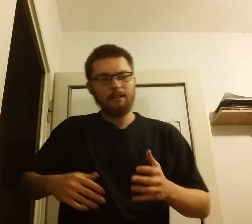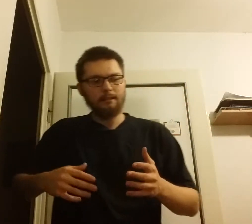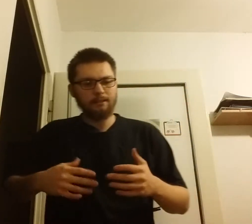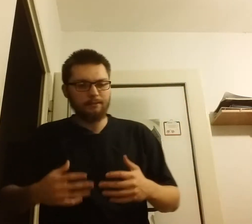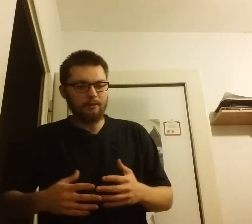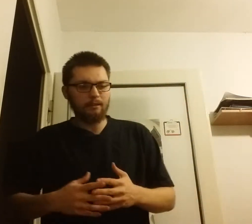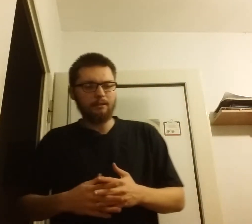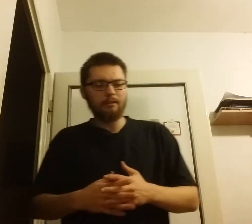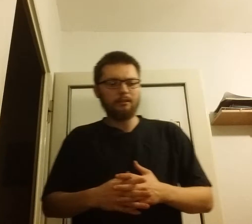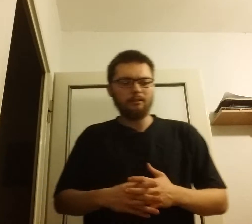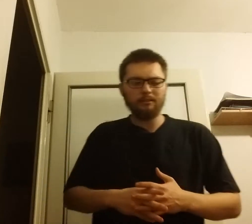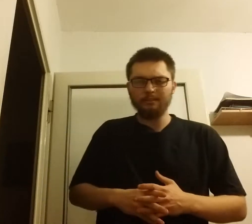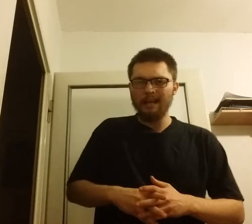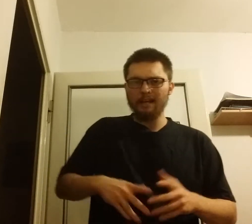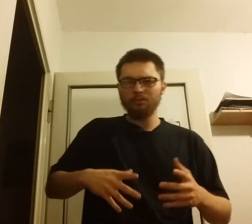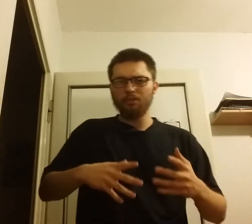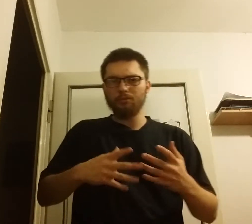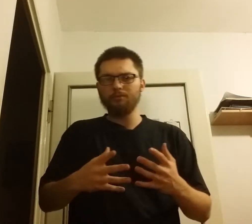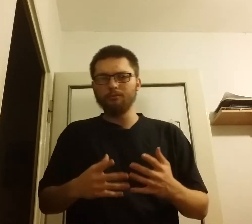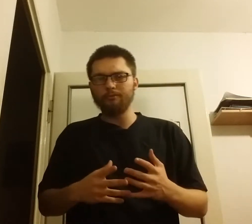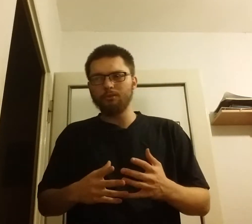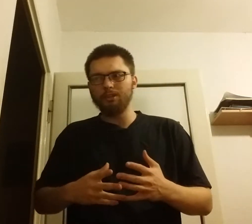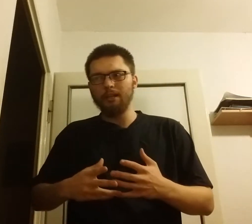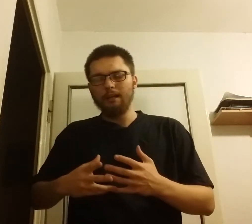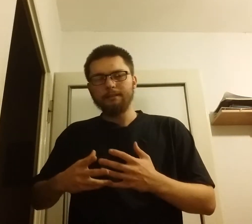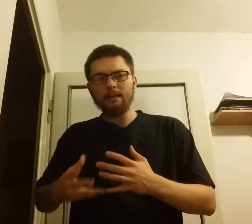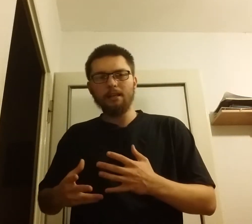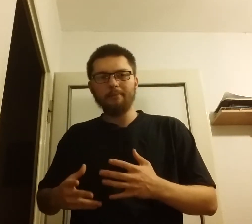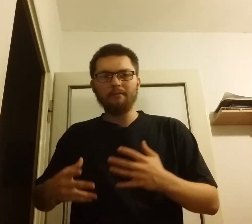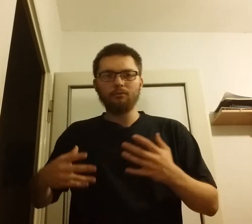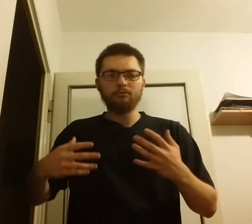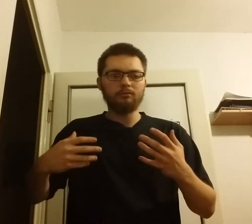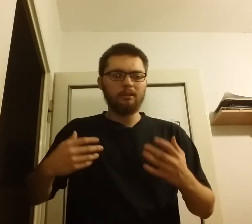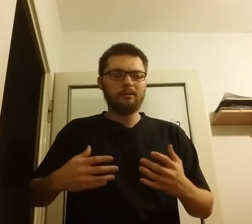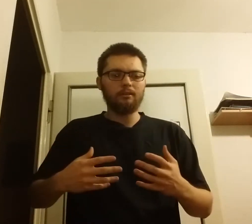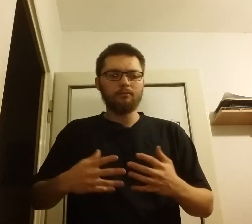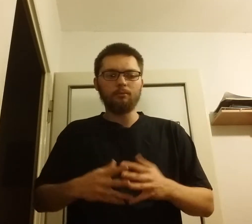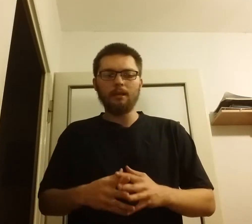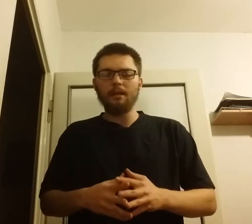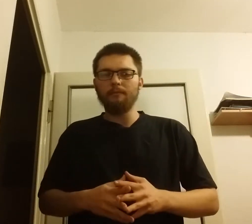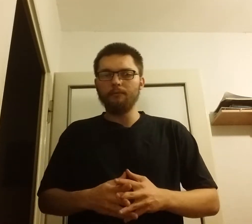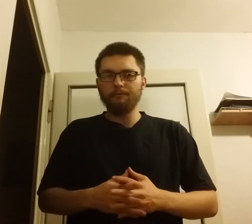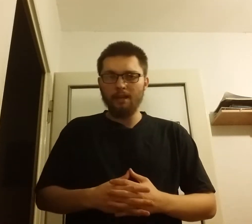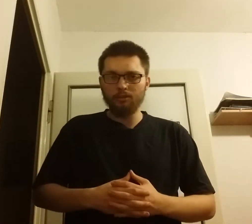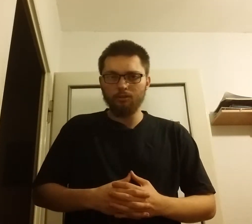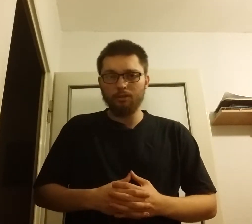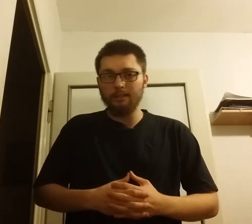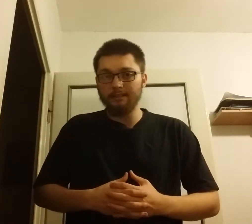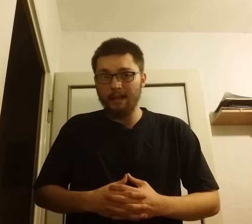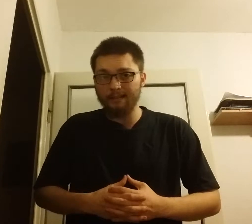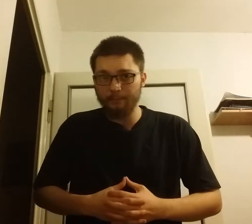starano się utworzyć takie prawo, które większość zaakceptuje.